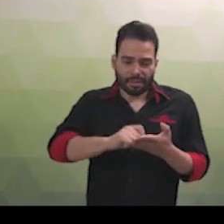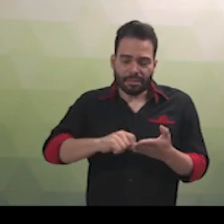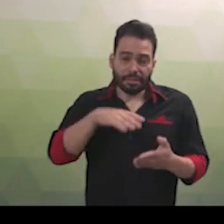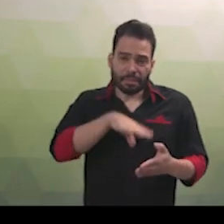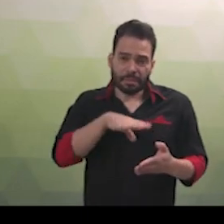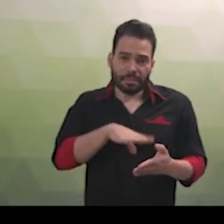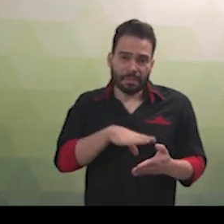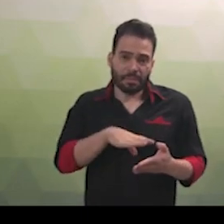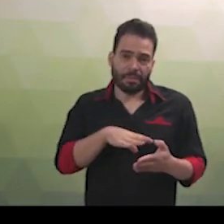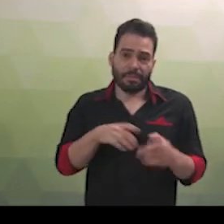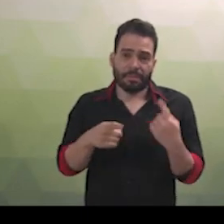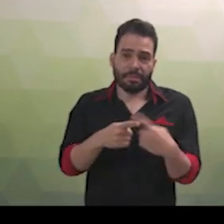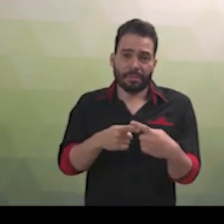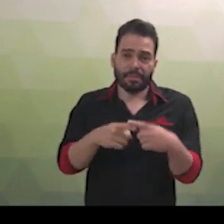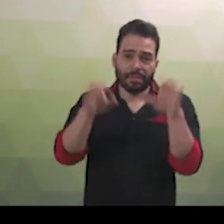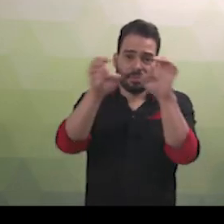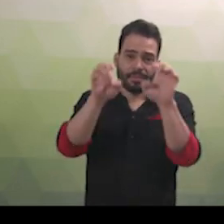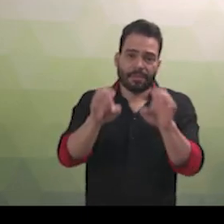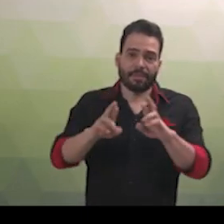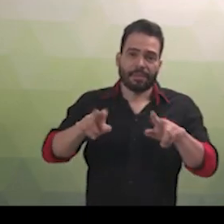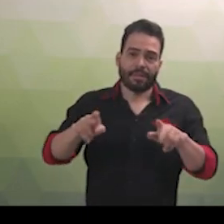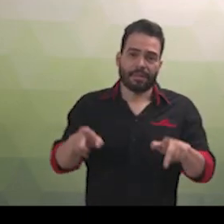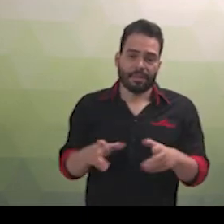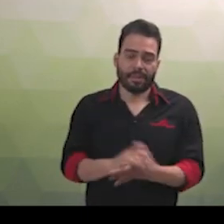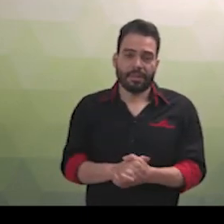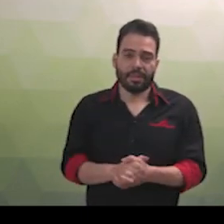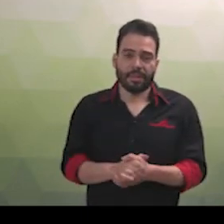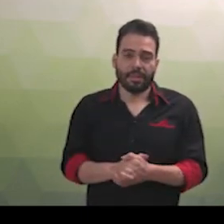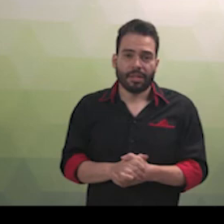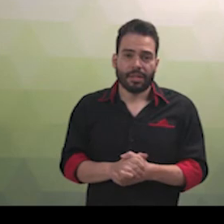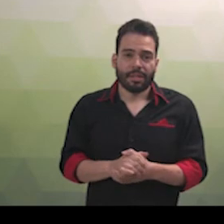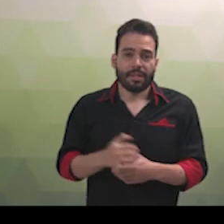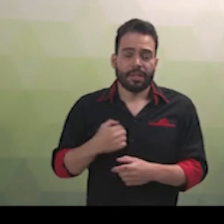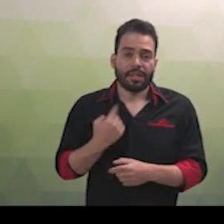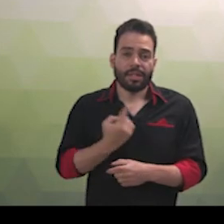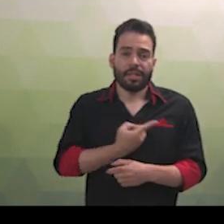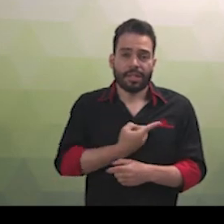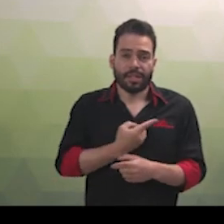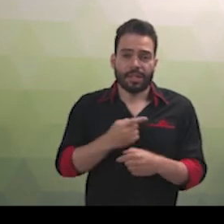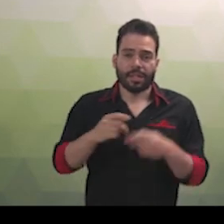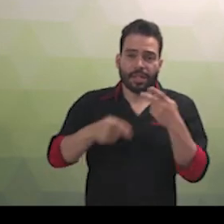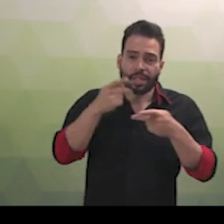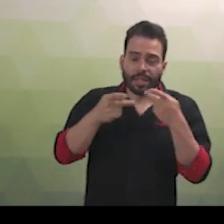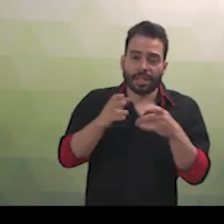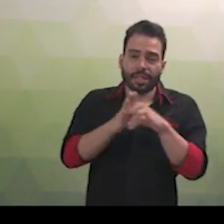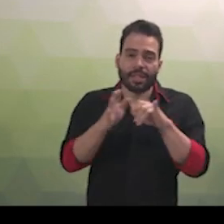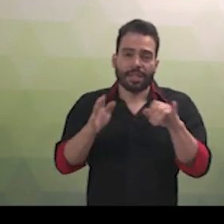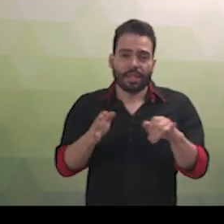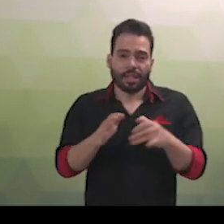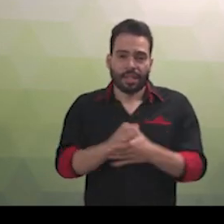são línguas com estruturas diferentes. Dito isso, passamos a algumas legislações que ora